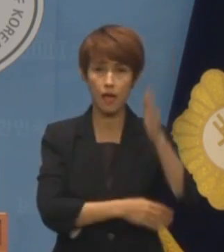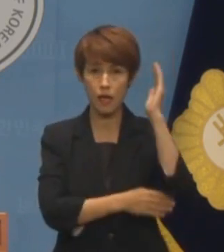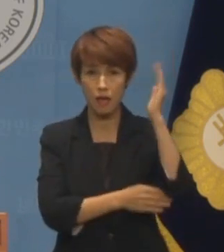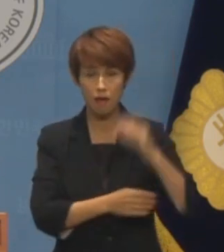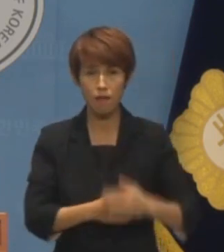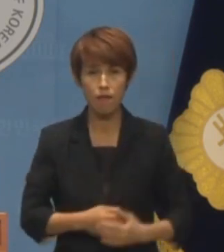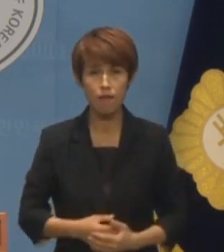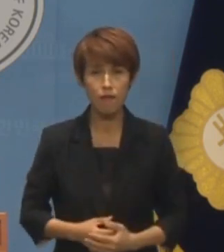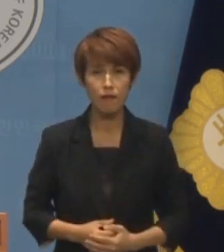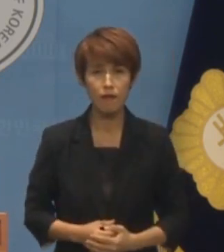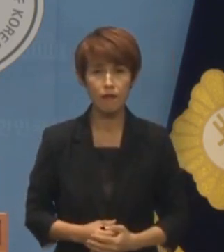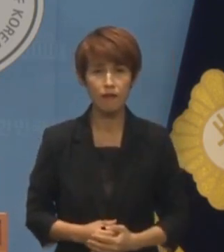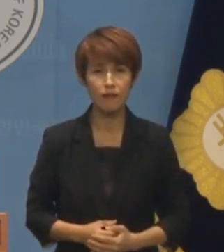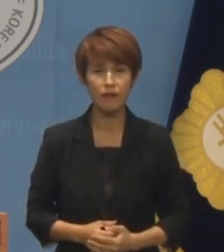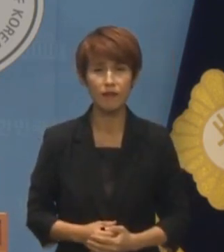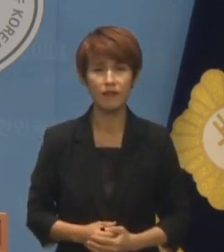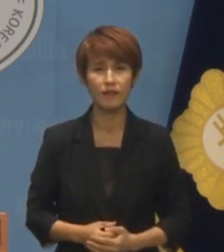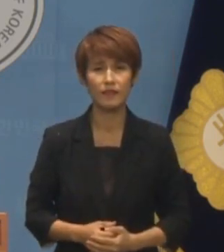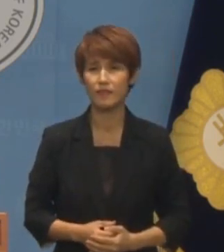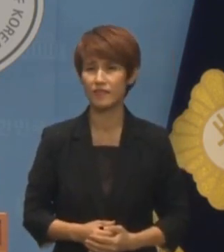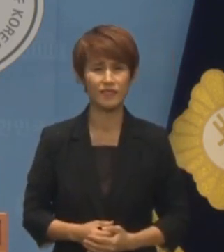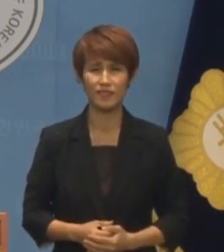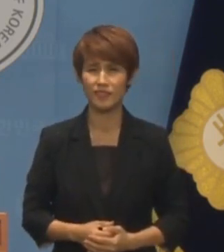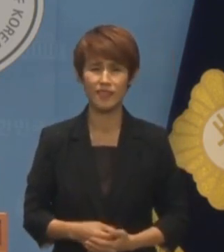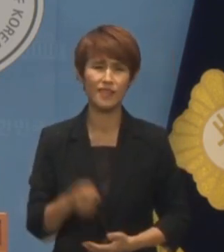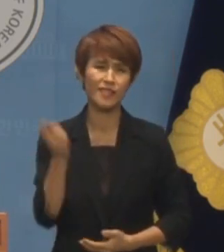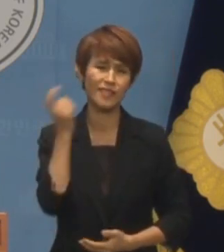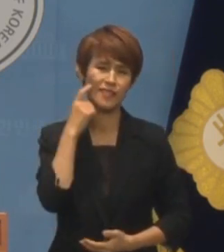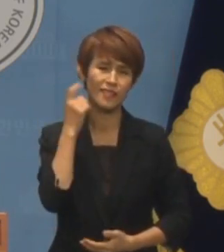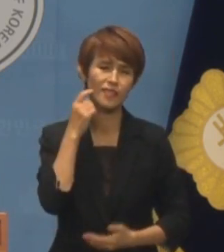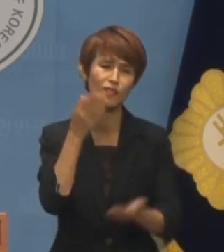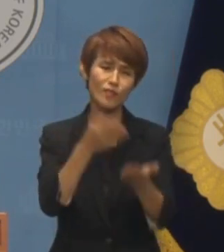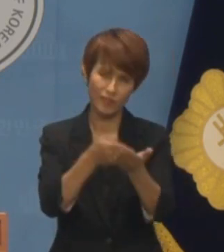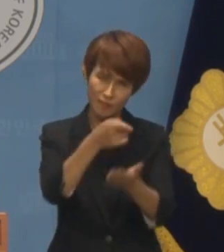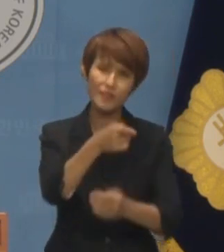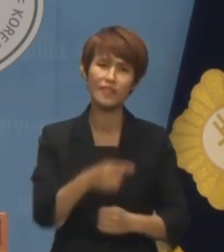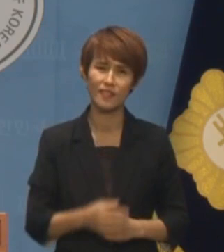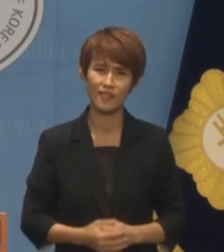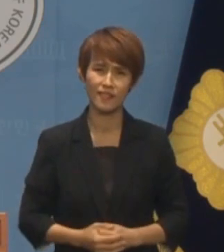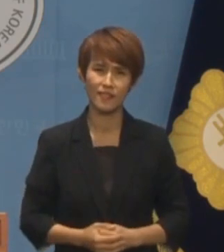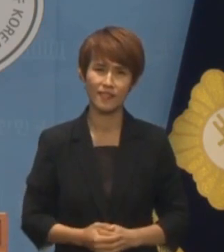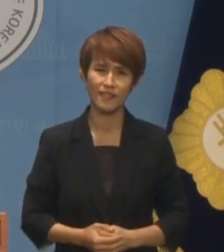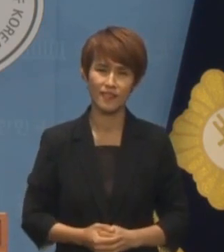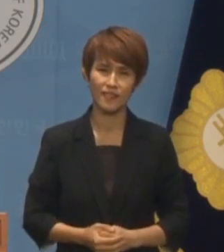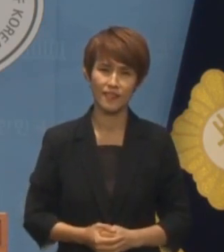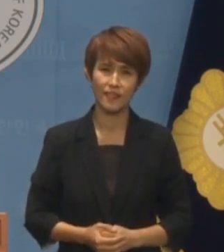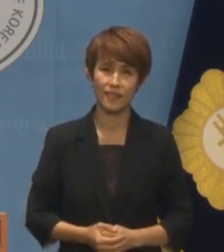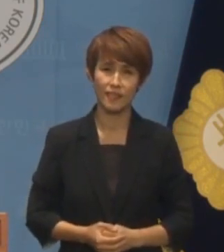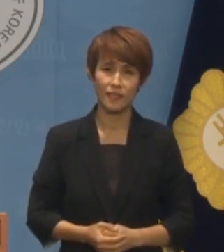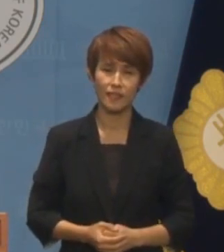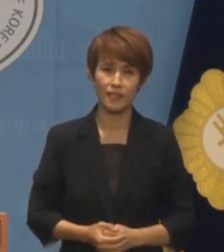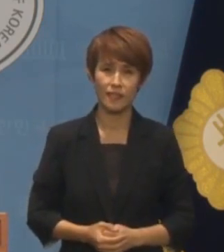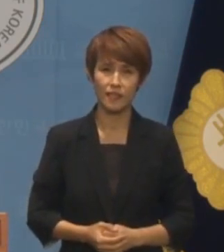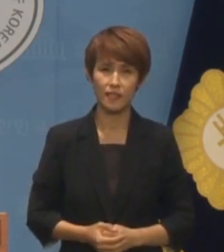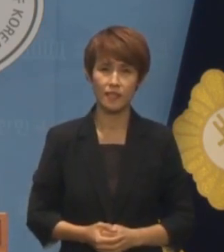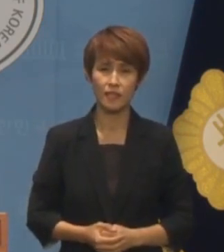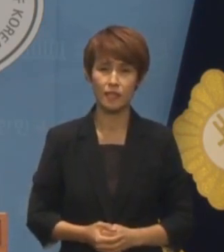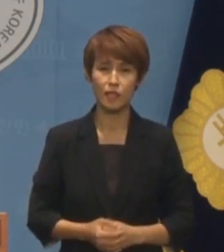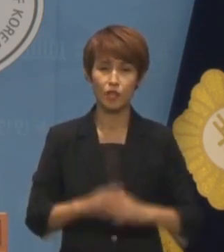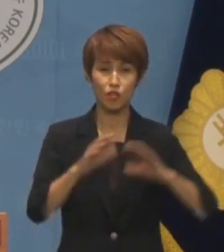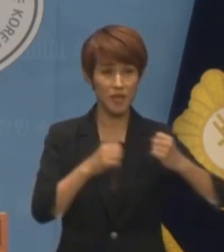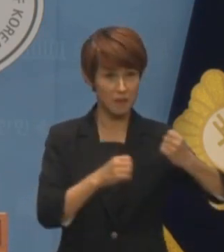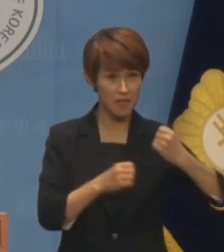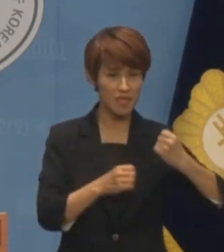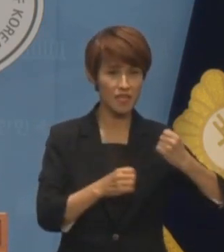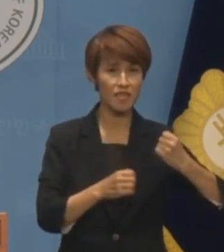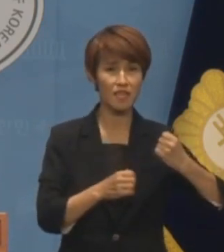명백하게 사실과 다른 가짜뉴스입니다 국민의힘이